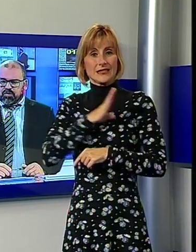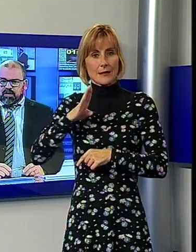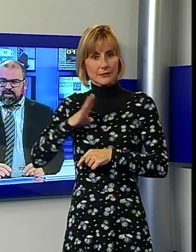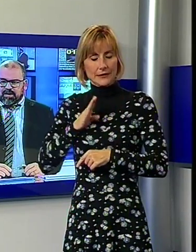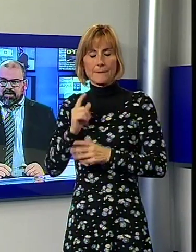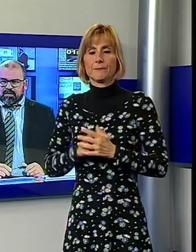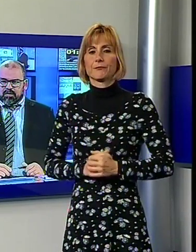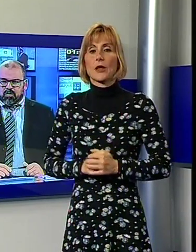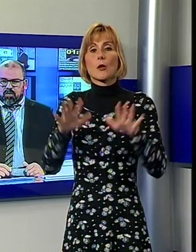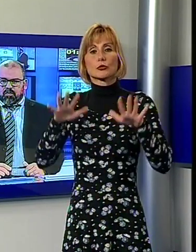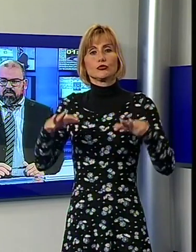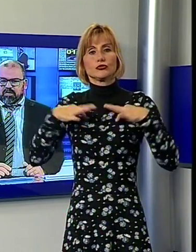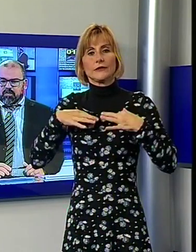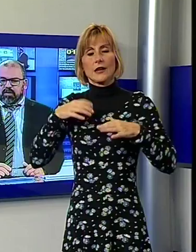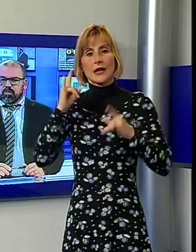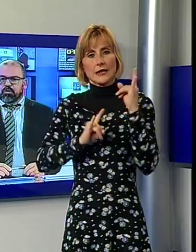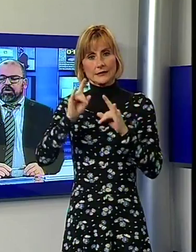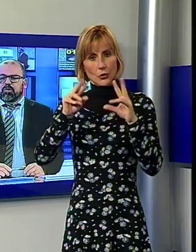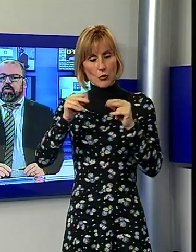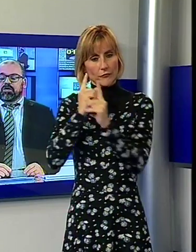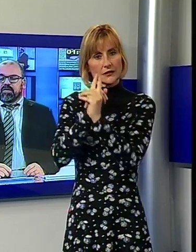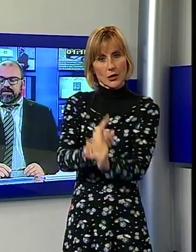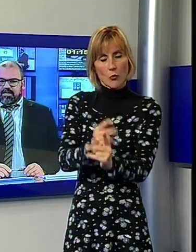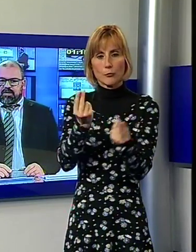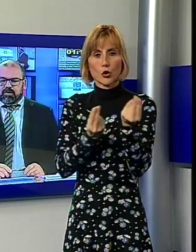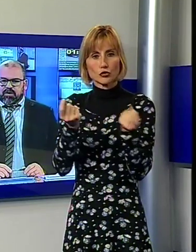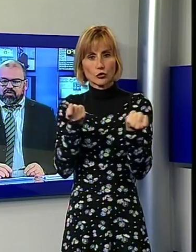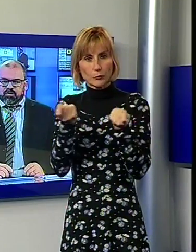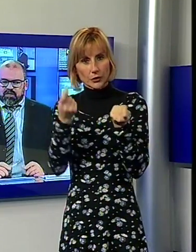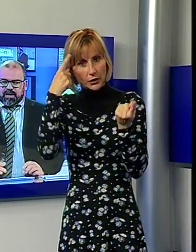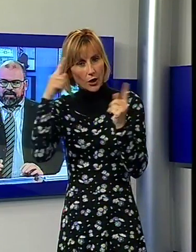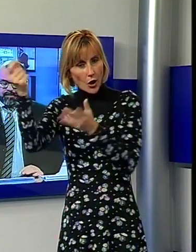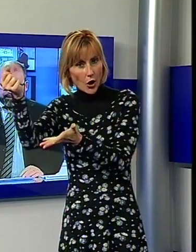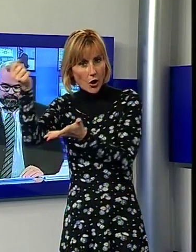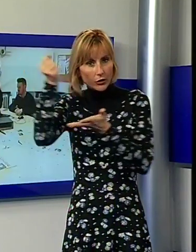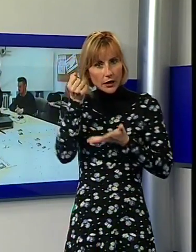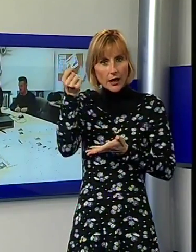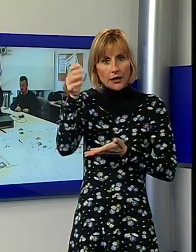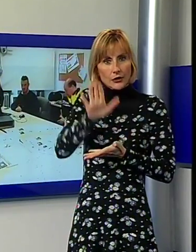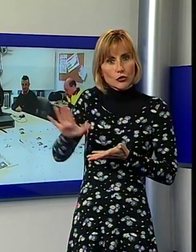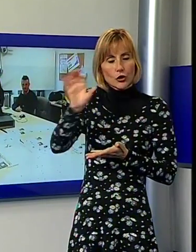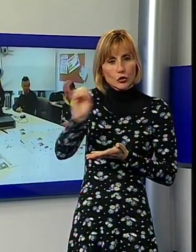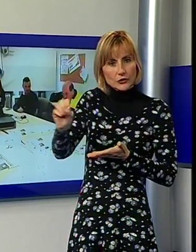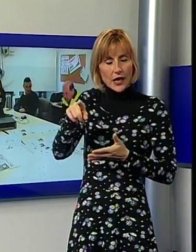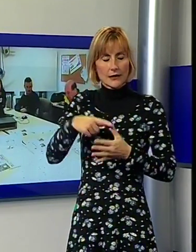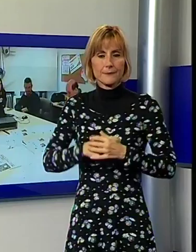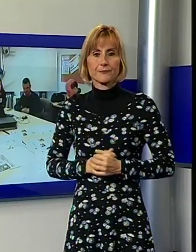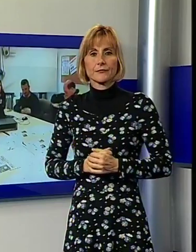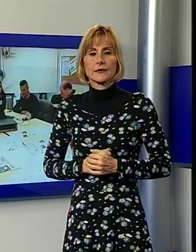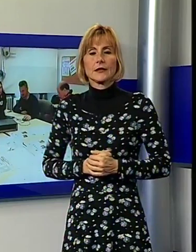civile di Castelnuovo sta seguendo un progetto pilota finanziato dalla Regione Toscana. Emergenza e disabilità, è